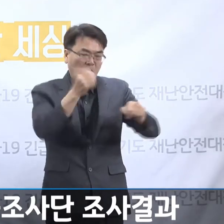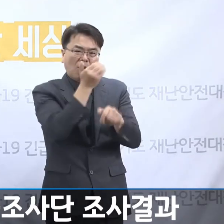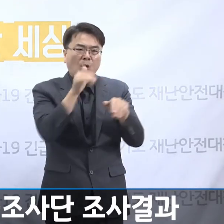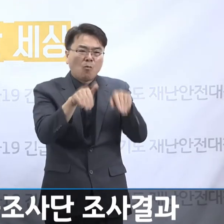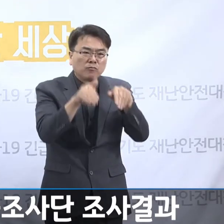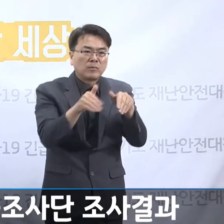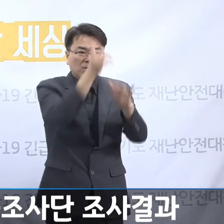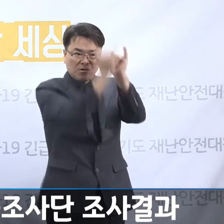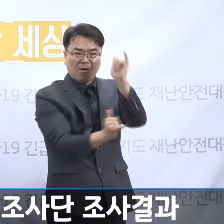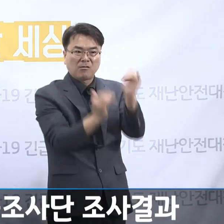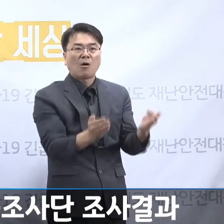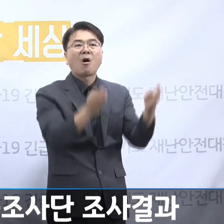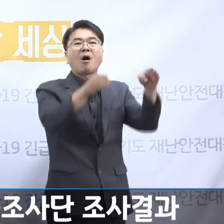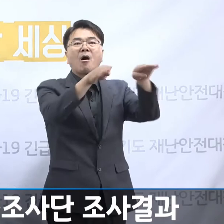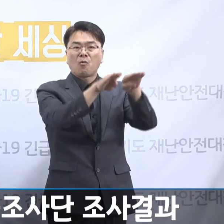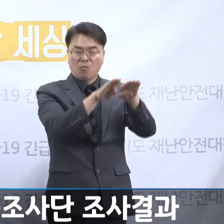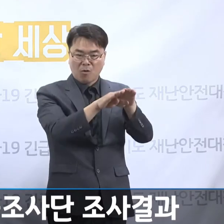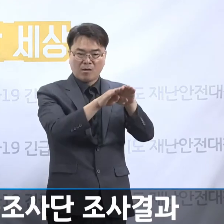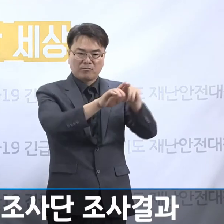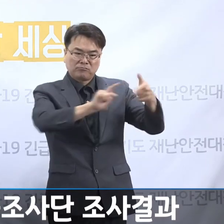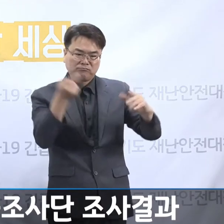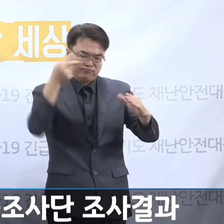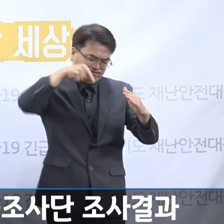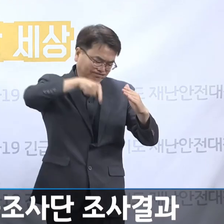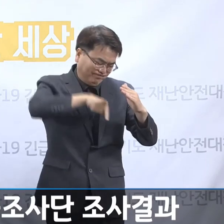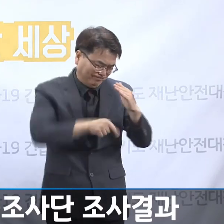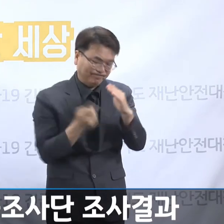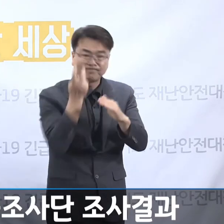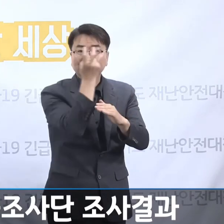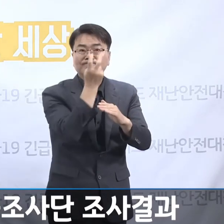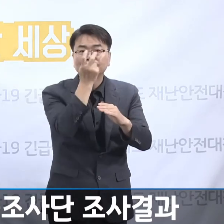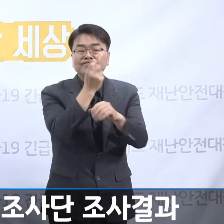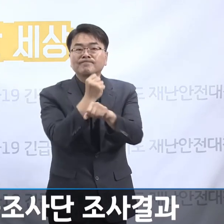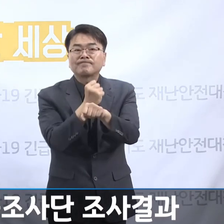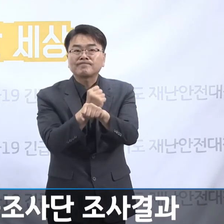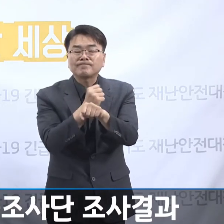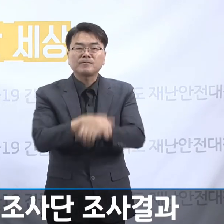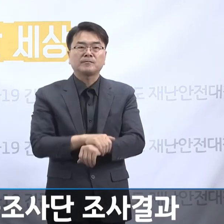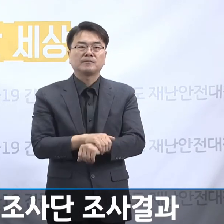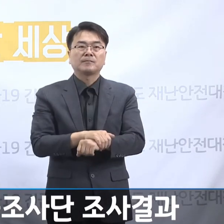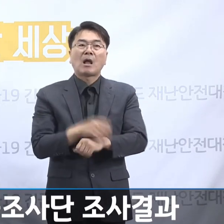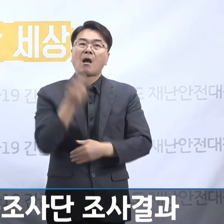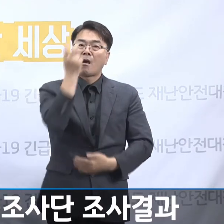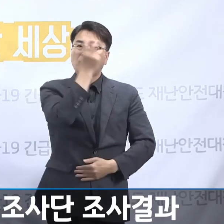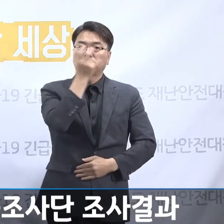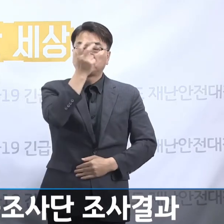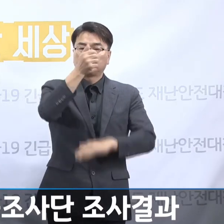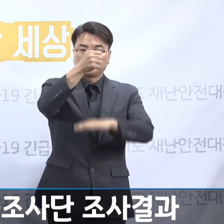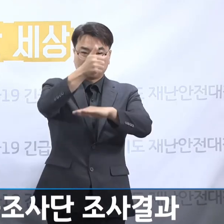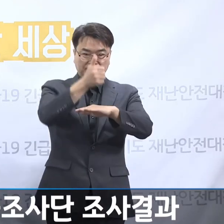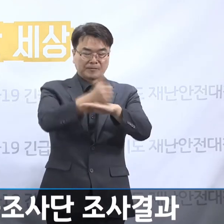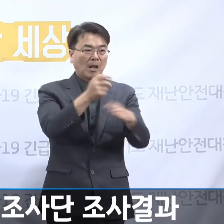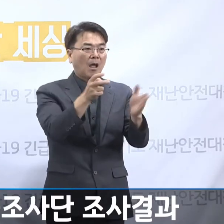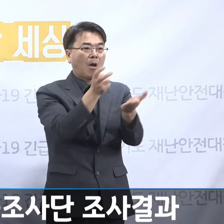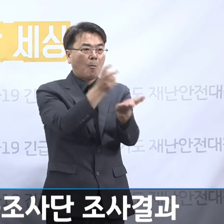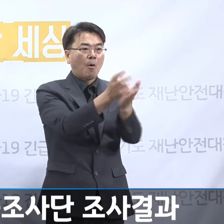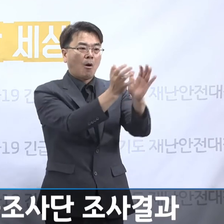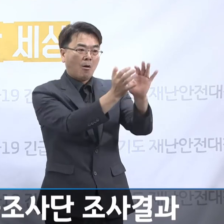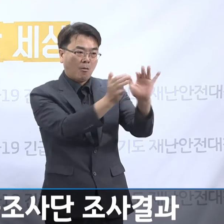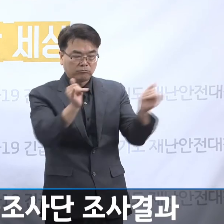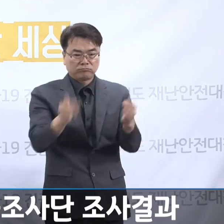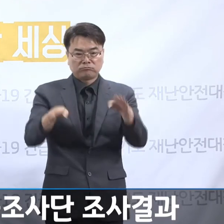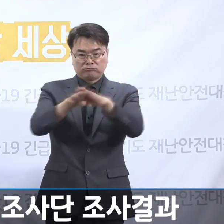또 국제평화인권센터 등을 깊이 있게 조사하였습니다. 조사는 법인과 시설의 문서연람,